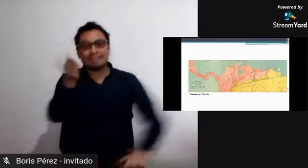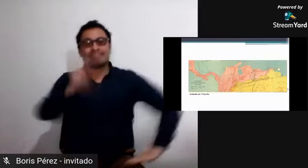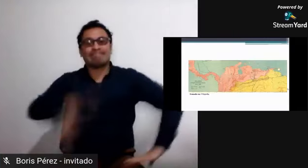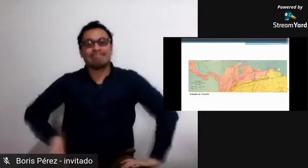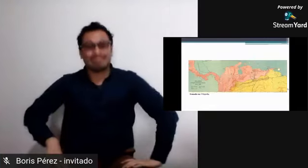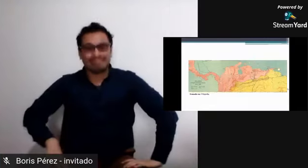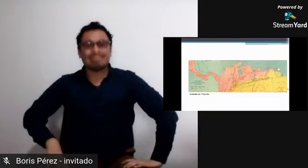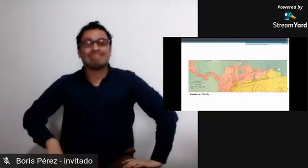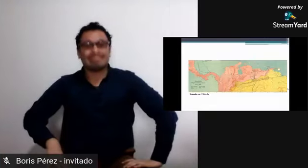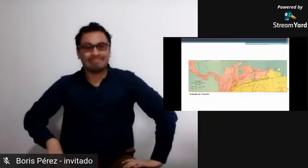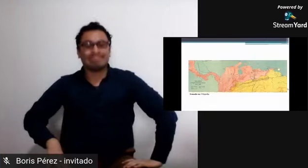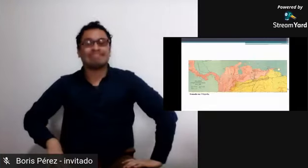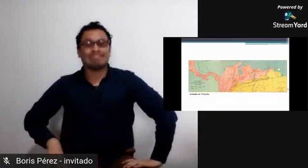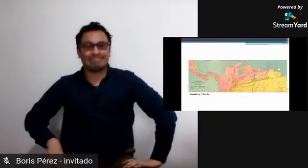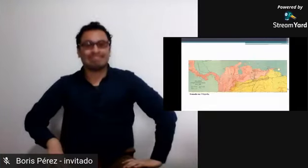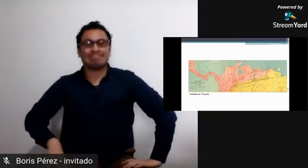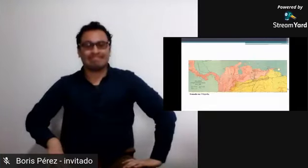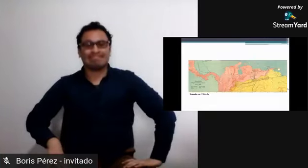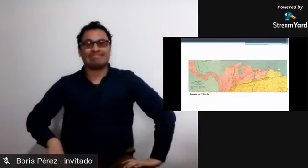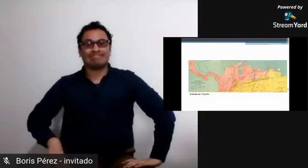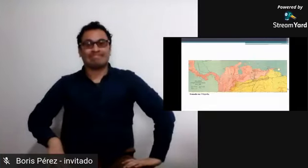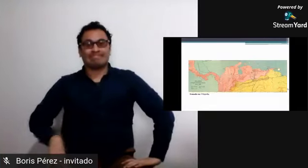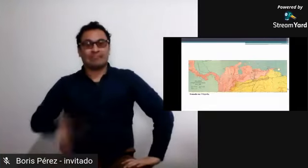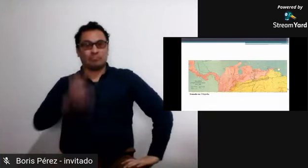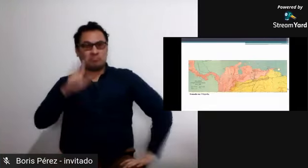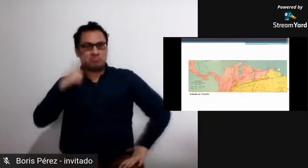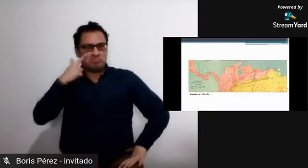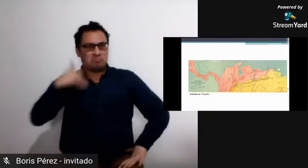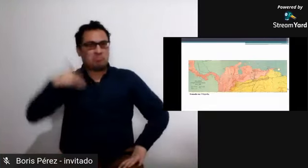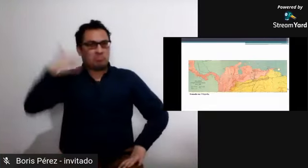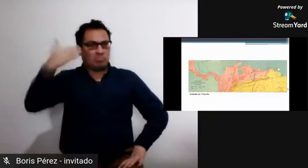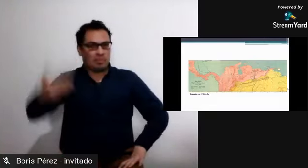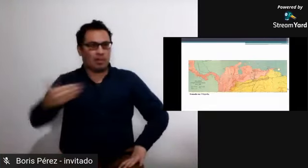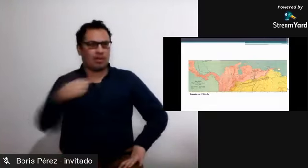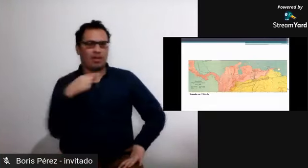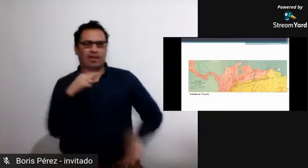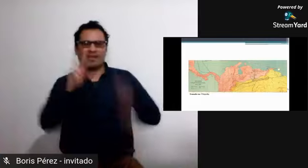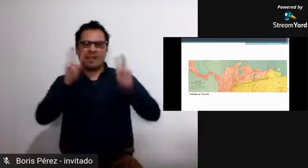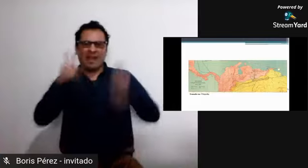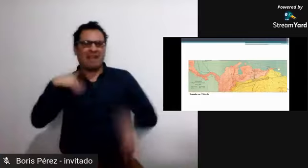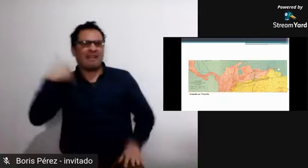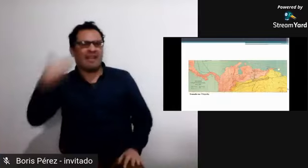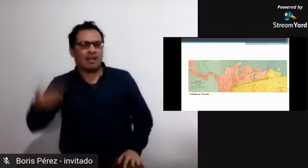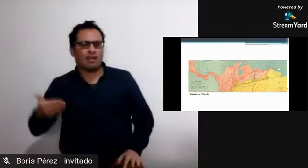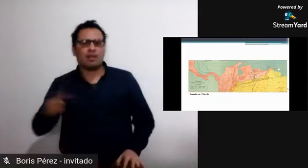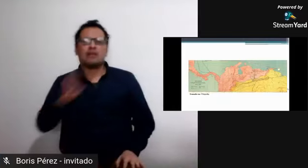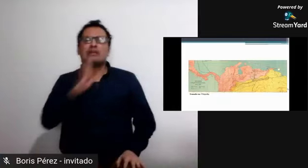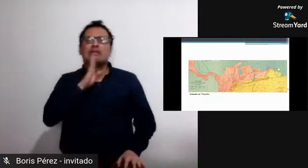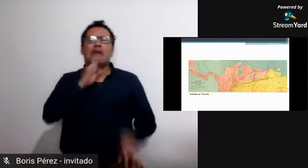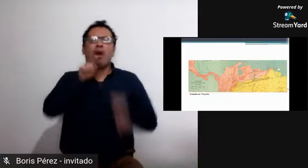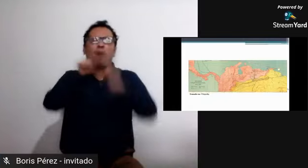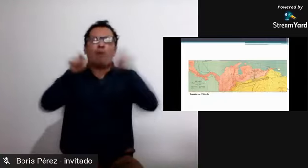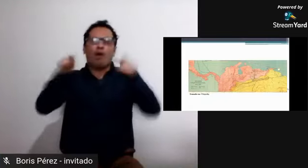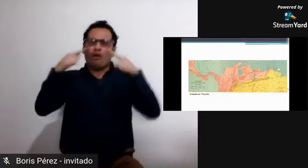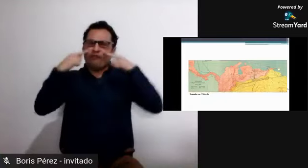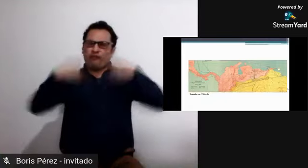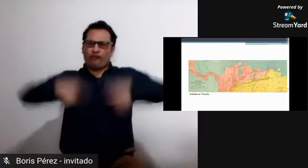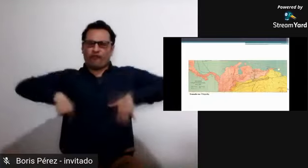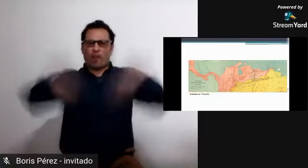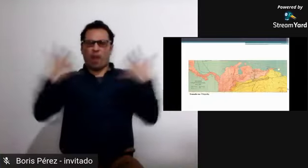tuvieron que respaldar esos enfrentamientos. Ya se imaginarán ustedes qué sucedió con muchos de ellos.